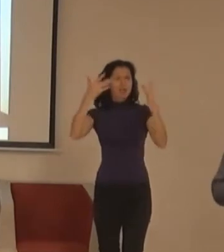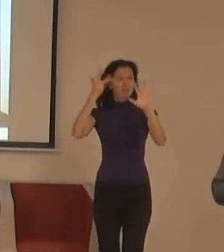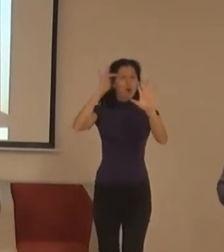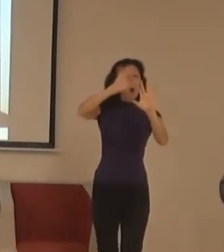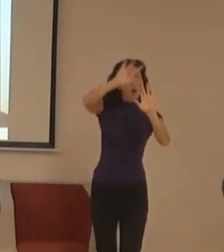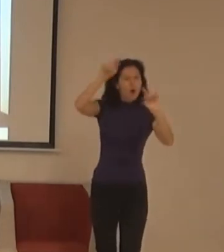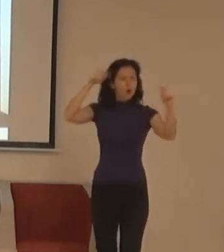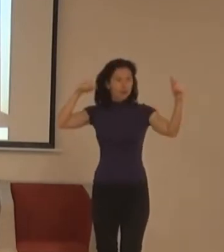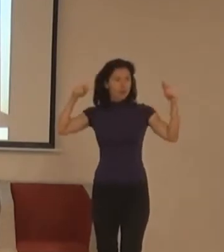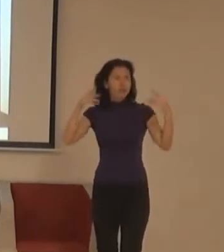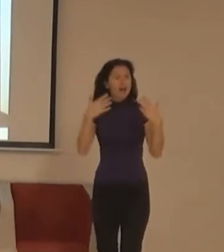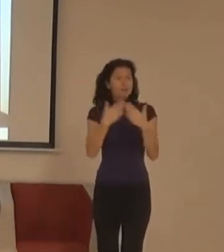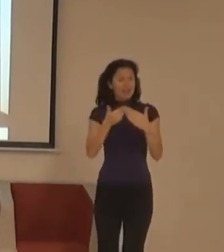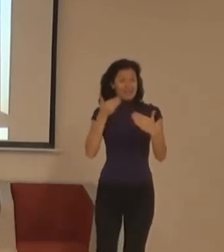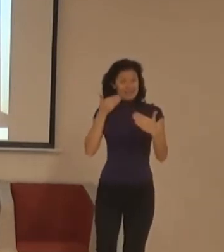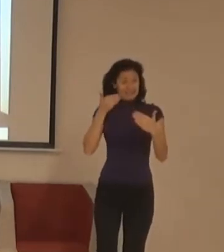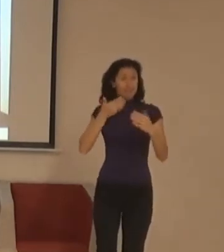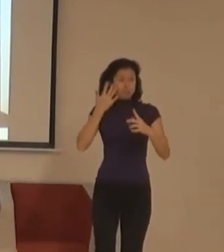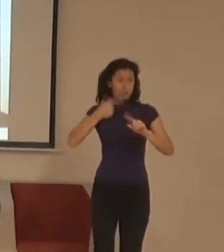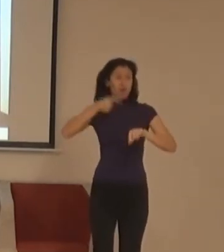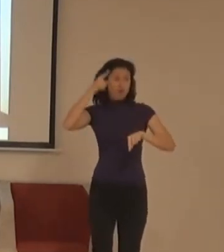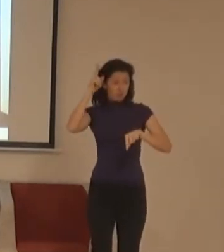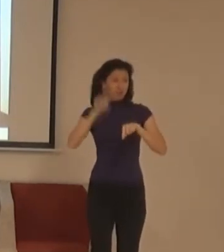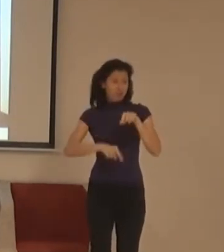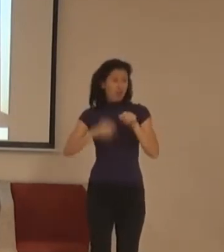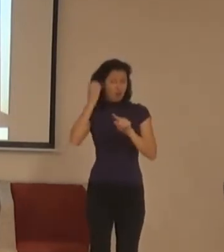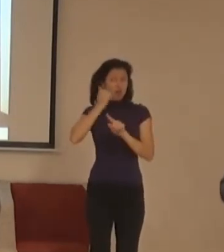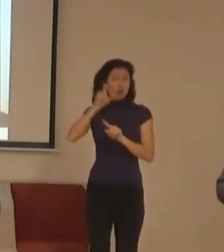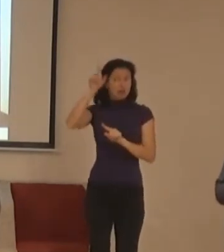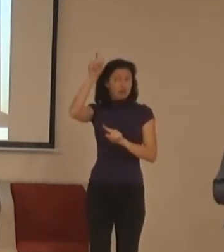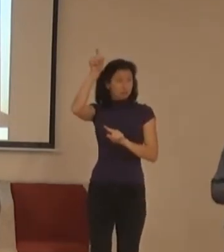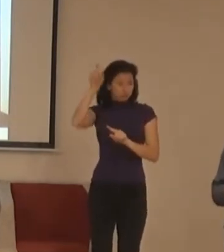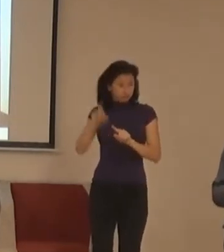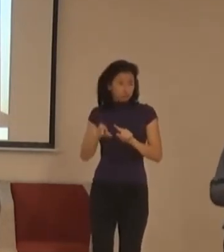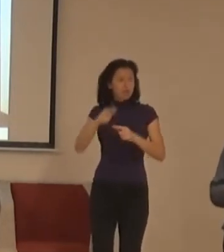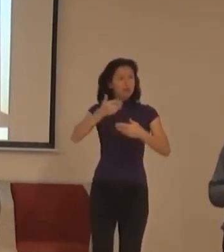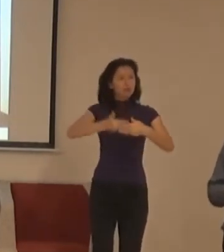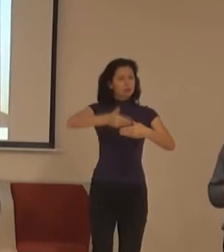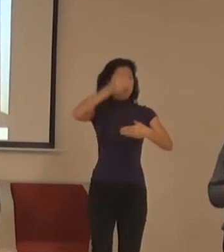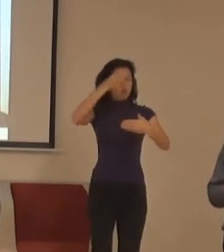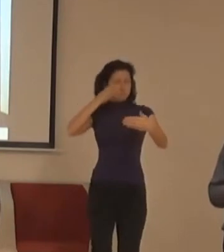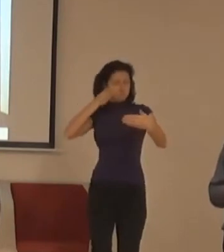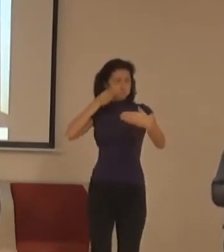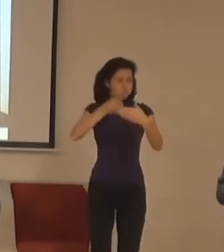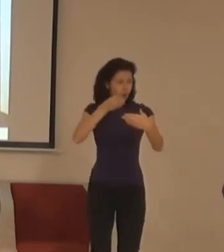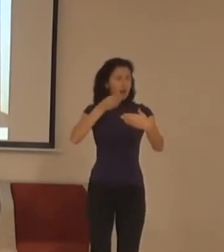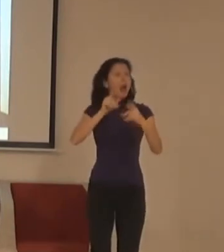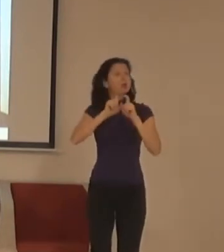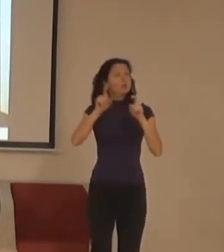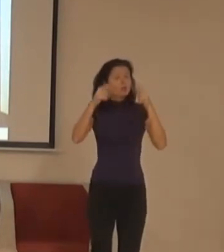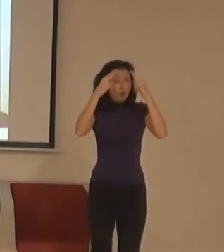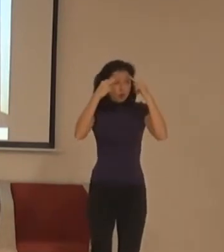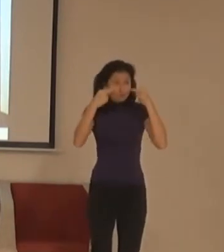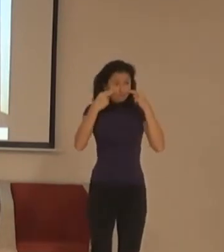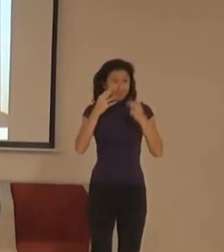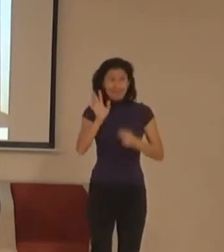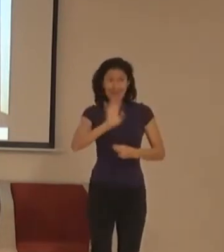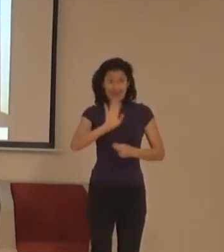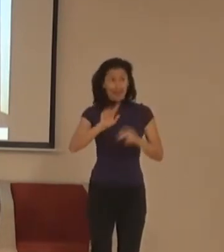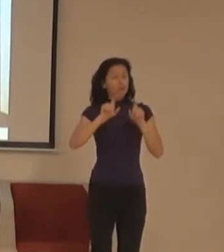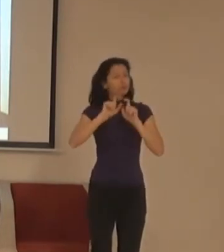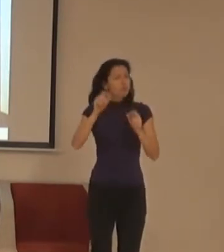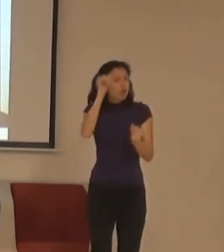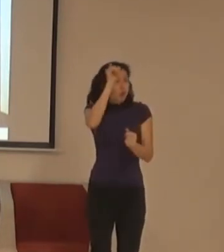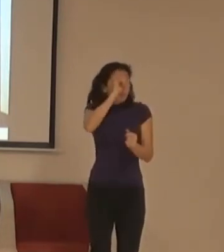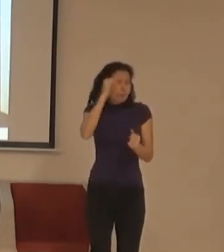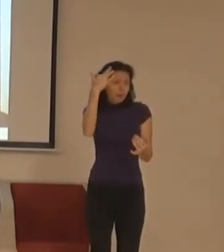Nedávno do té skleněné stěny někdo narazil, a nebylo to kvůli tomu, že byl nevydomý, ale protože byl prostě opěvný. Skleněná stěna může být